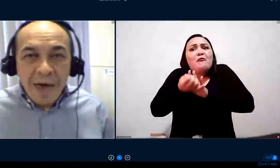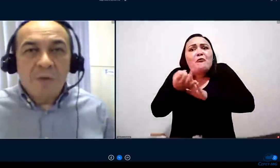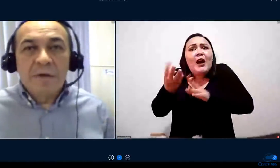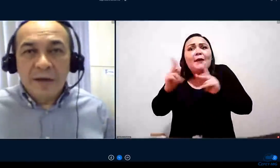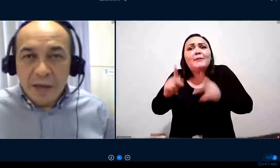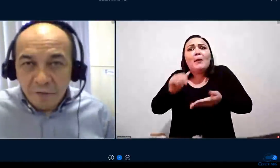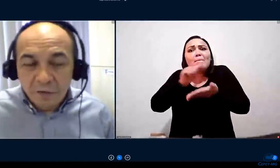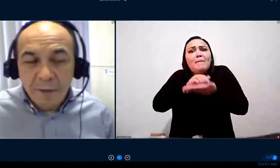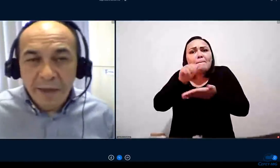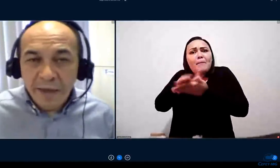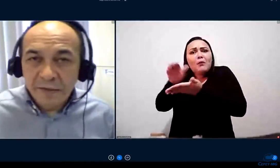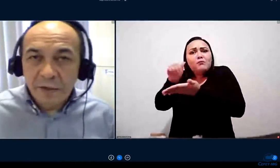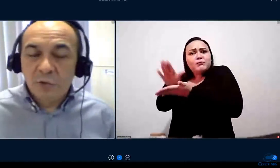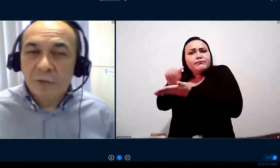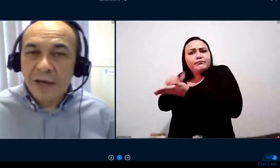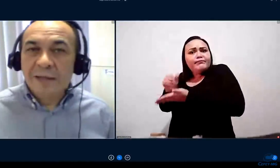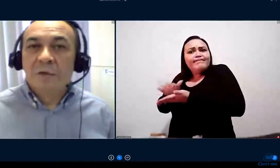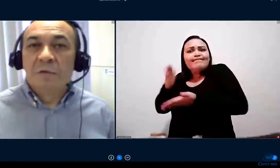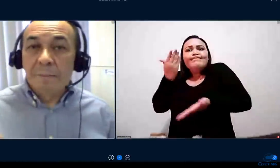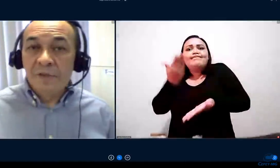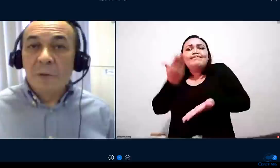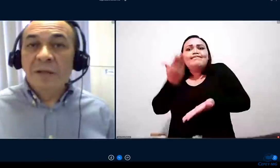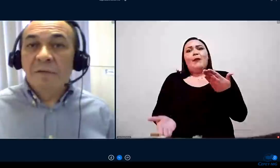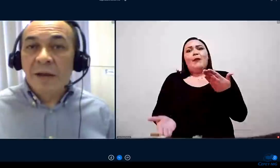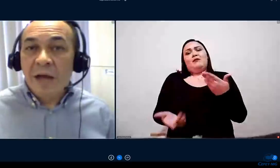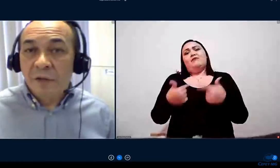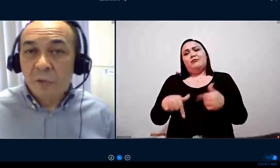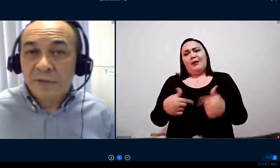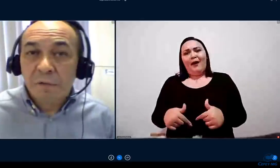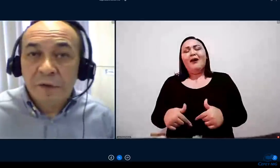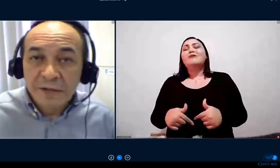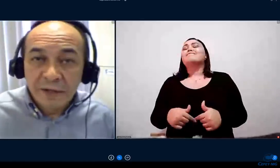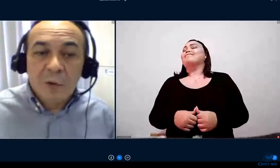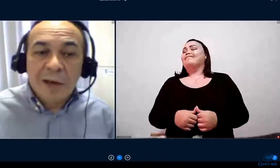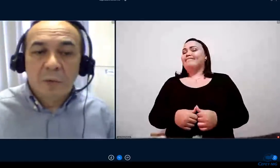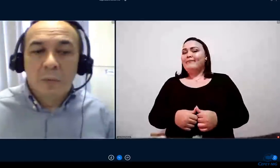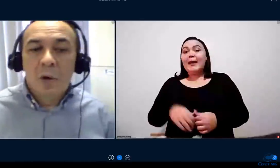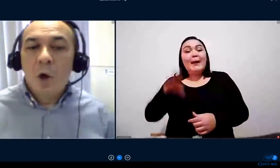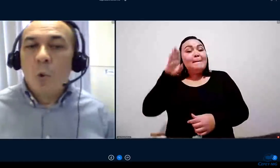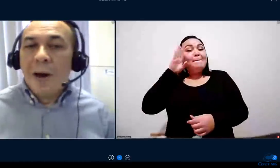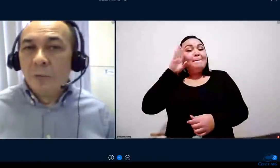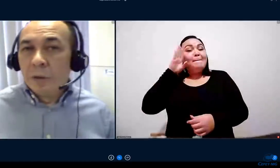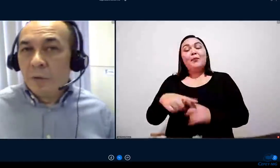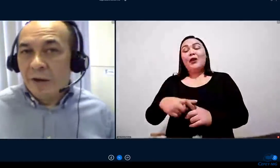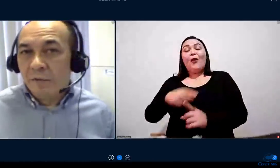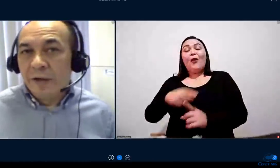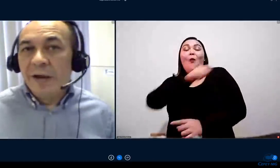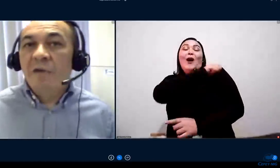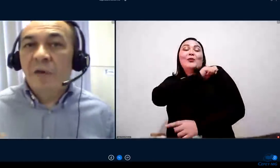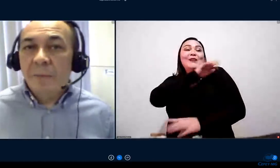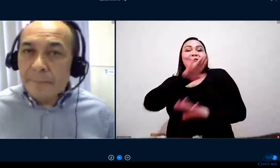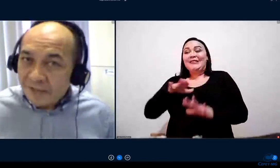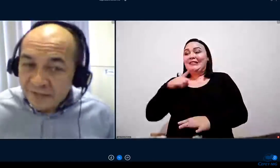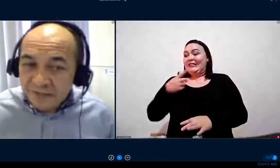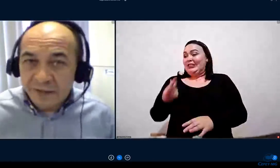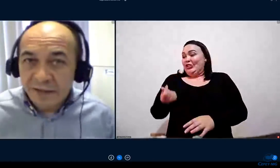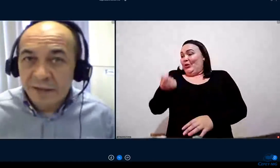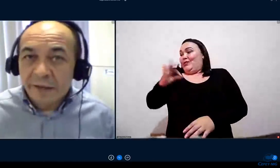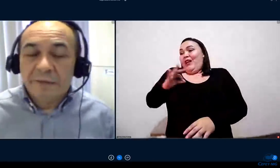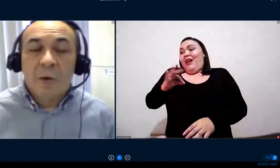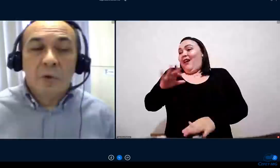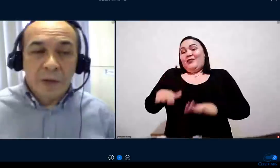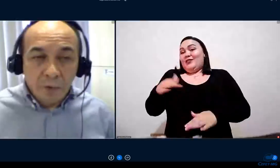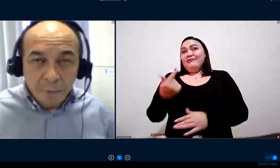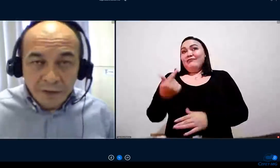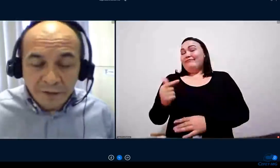é uma variável também a ser estudada, principalmente a variável da condição financeira do aluno. O aluno não era vulnerável, ele passa a ser,